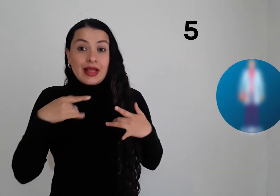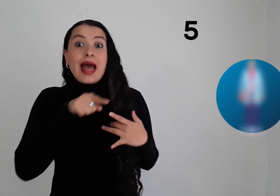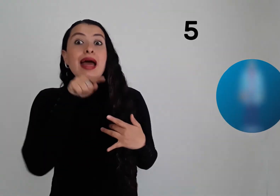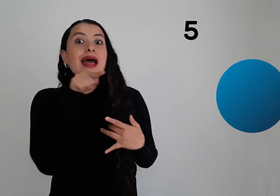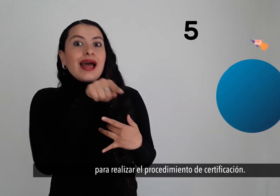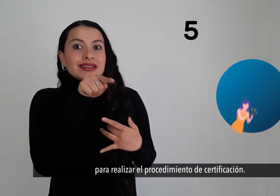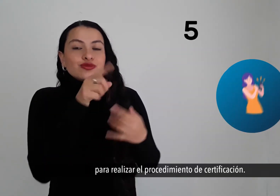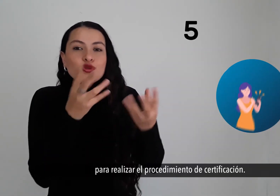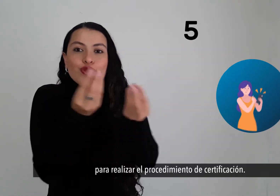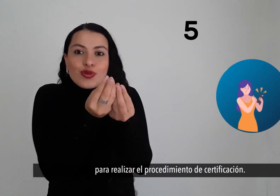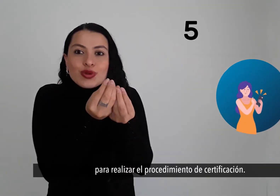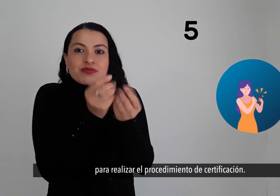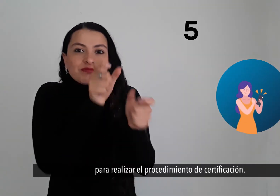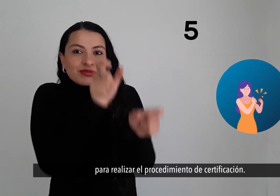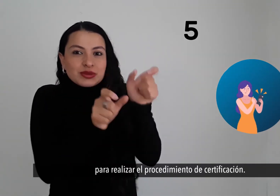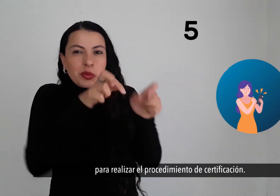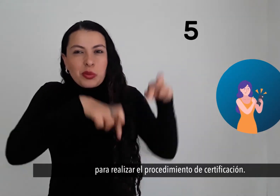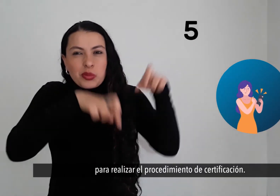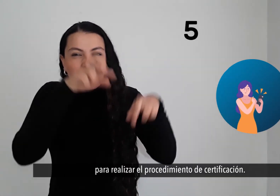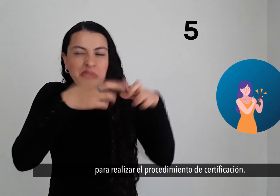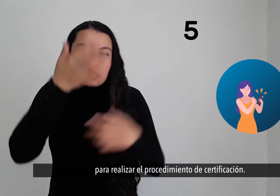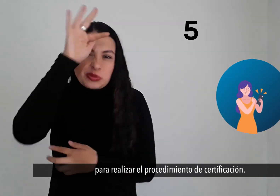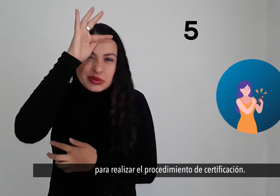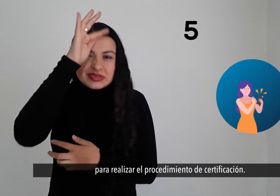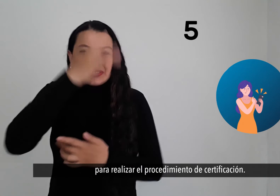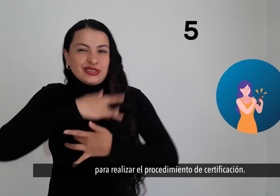Para realizar el procedimiento de certificación